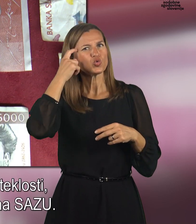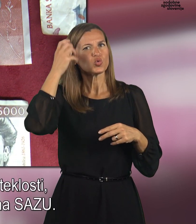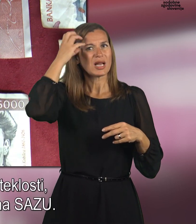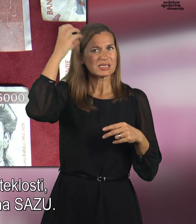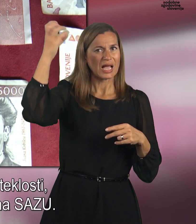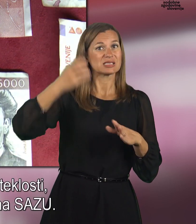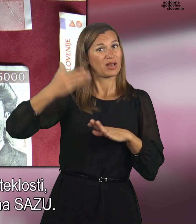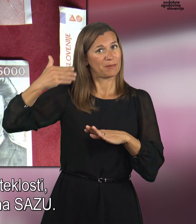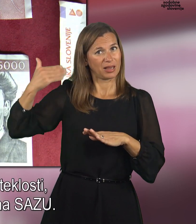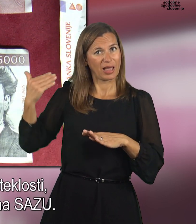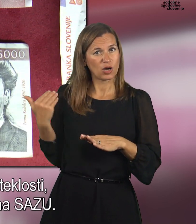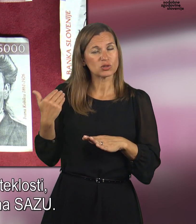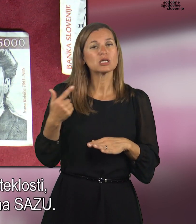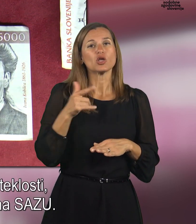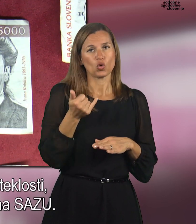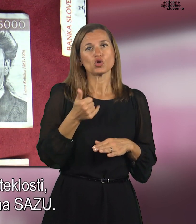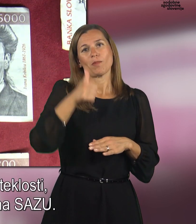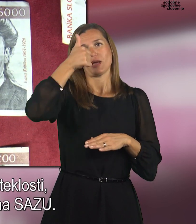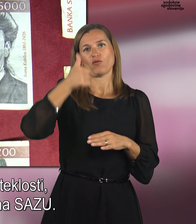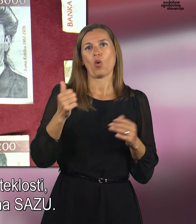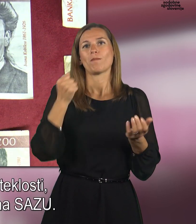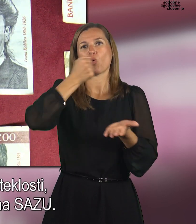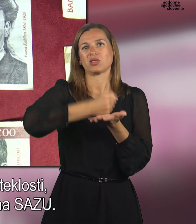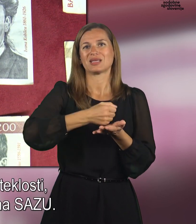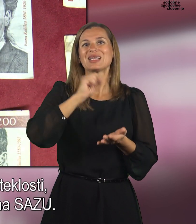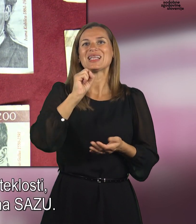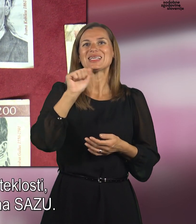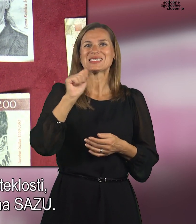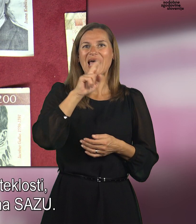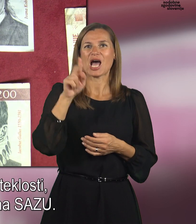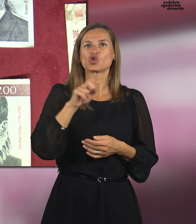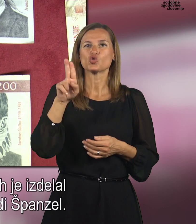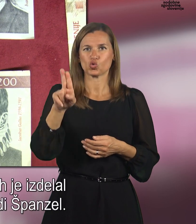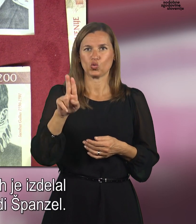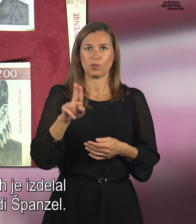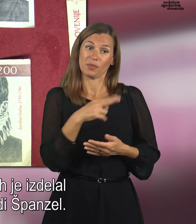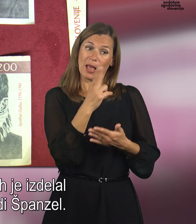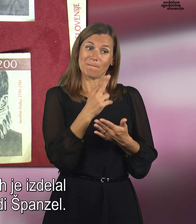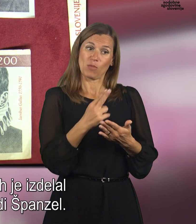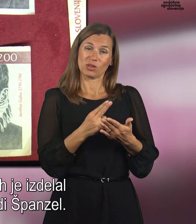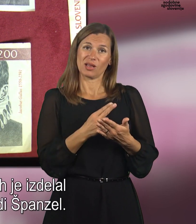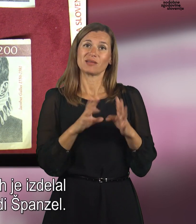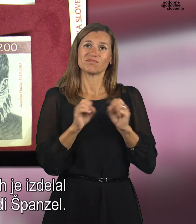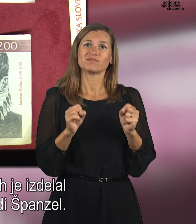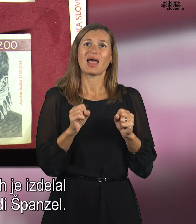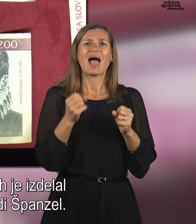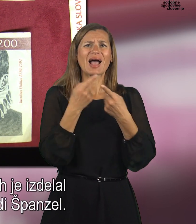preteklosti, so naprej potrdili na Sazu. Portrete na bankovcih je izdelal akademski